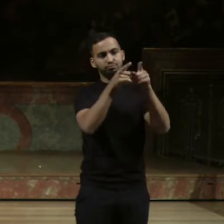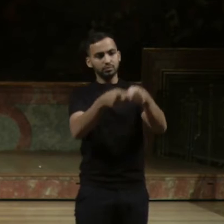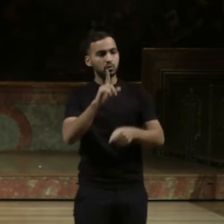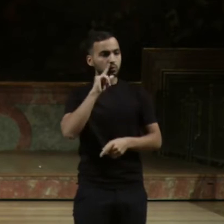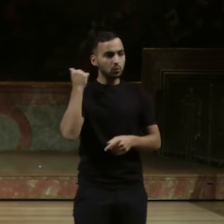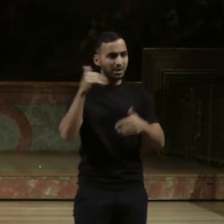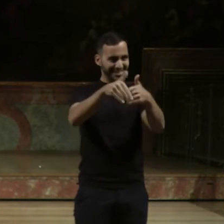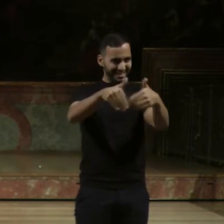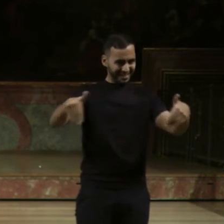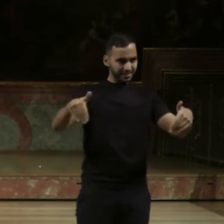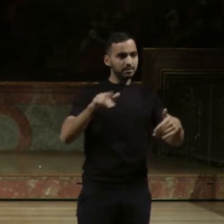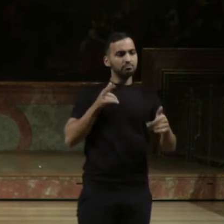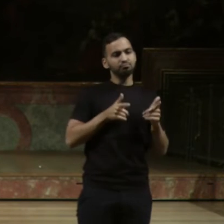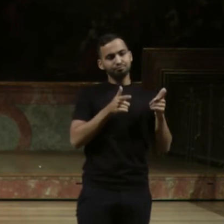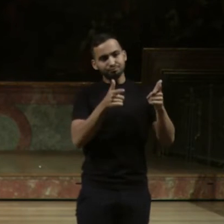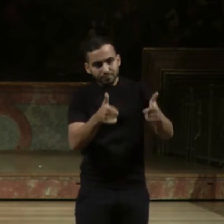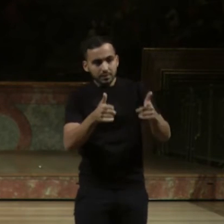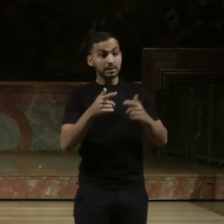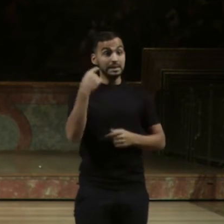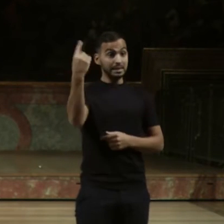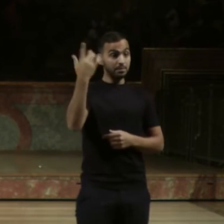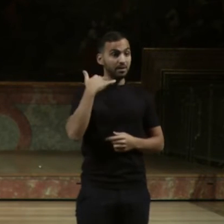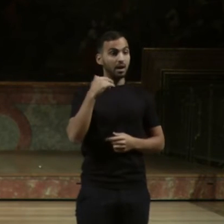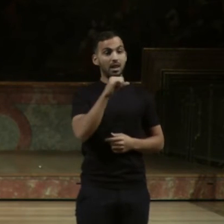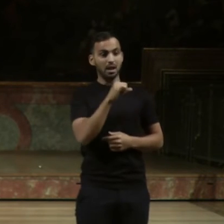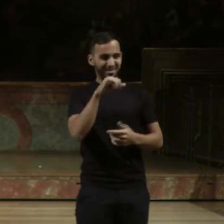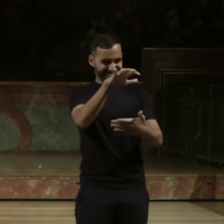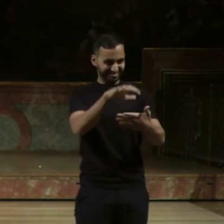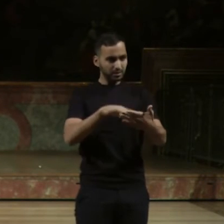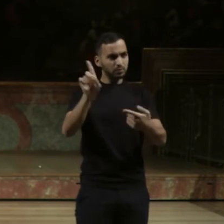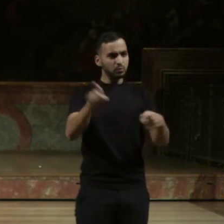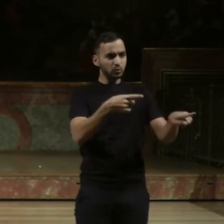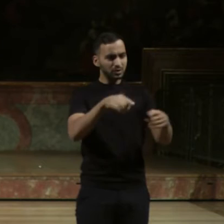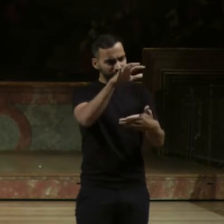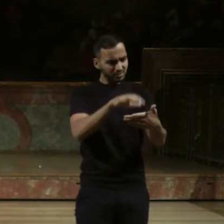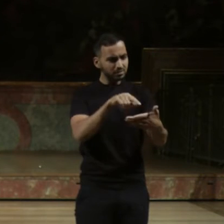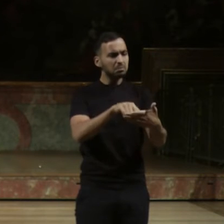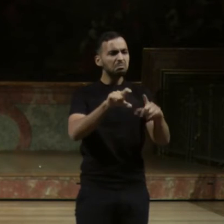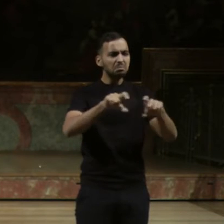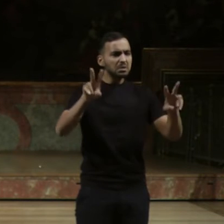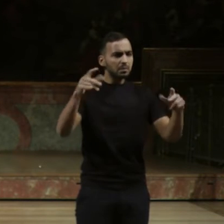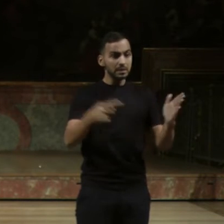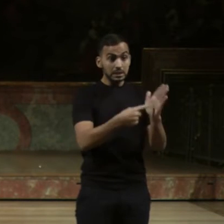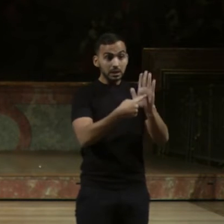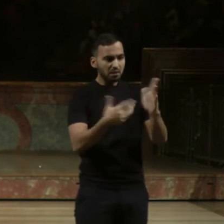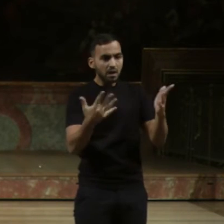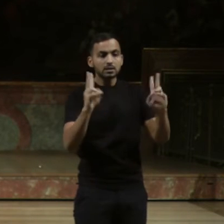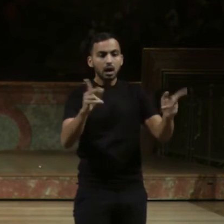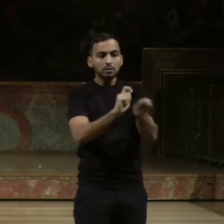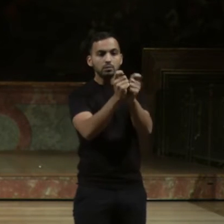Refrain den Text, zeigen was geht, zeigen was geht. Mehr geht